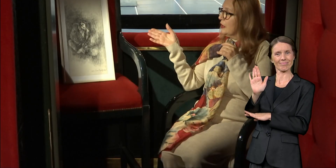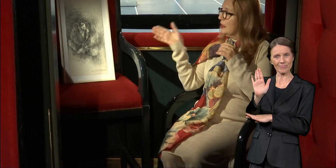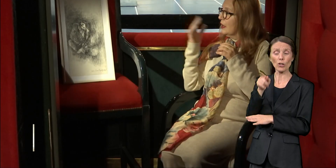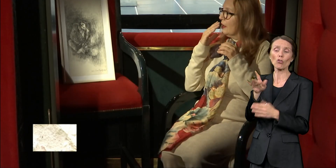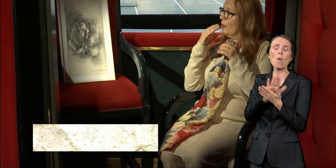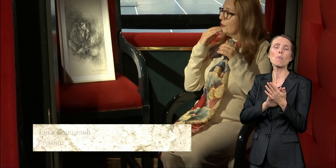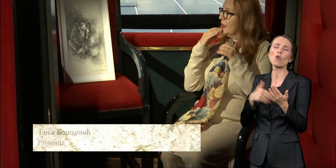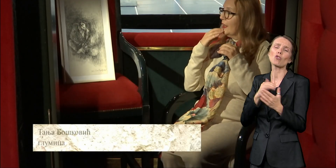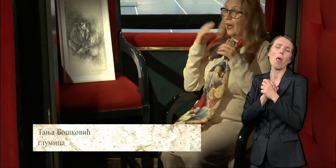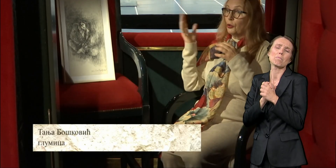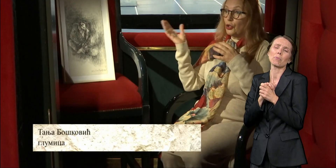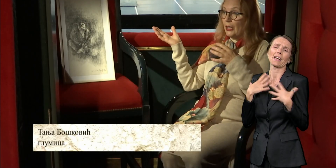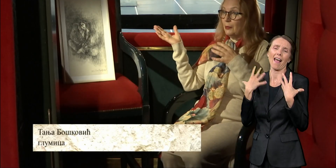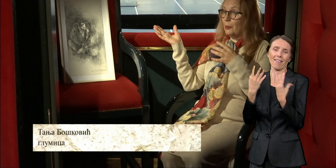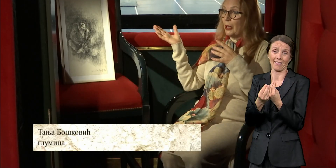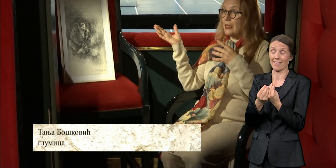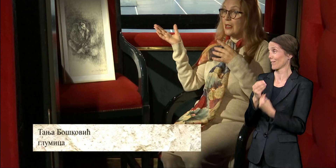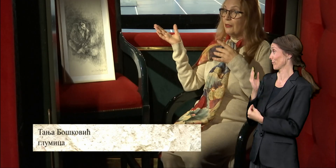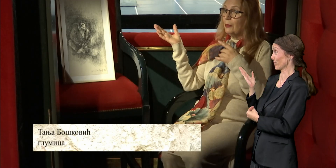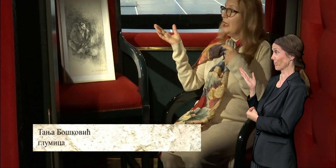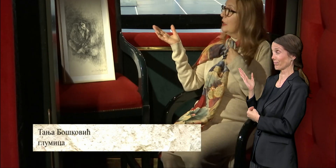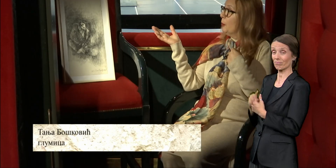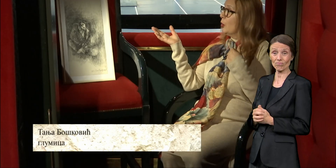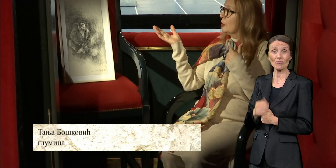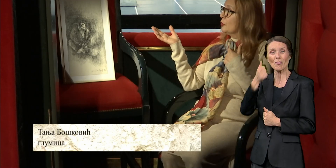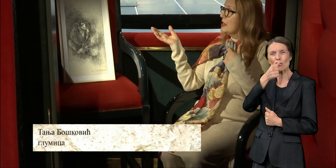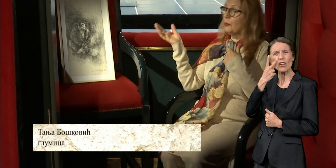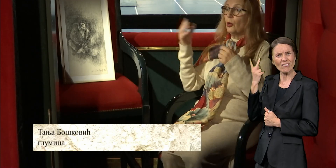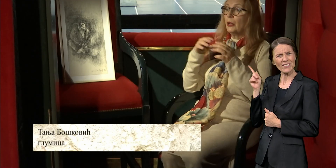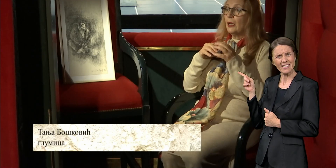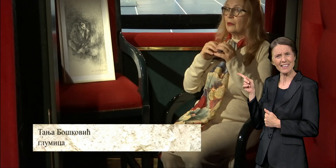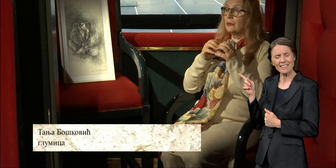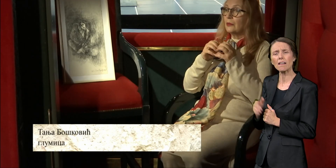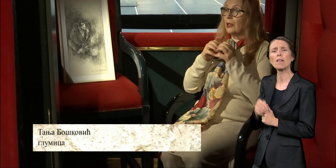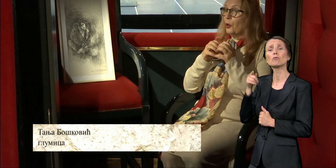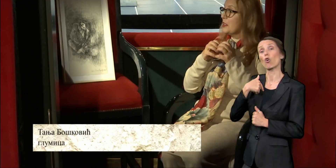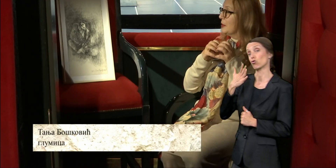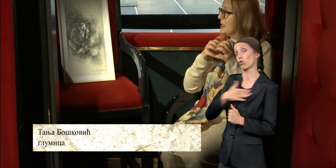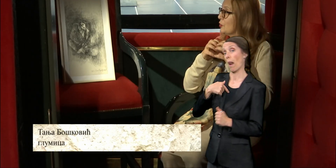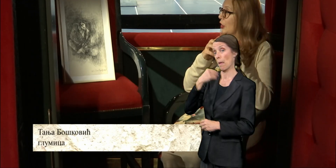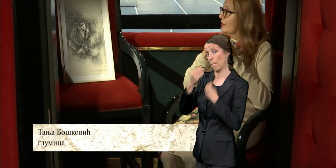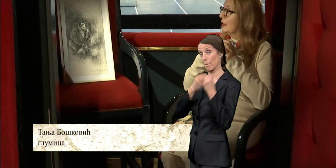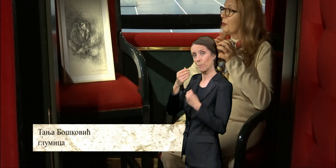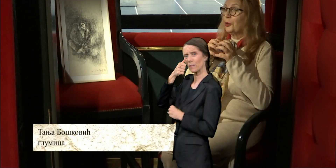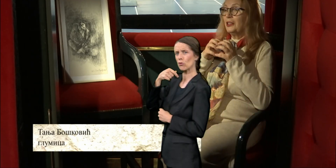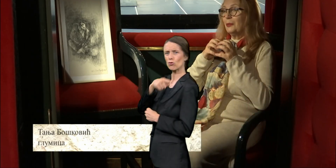Ovo što vidite ovde, a to želim da predstavim, je poklon koji sam dobila 1984. godine.